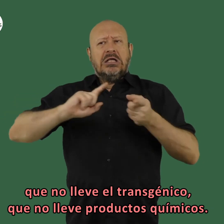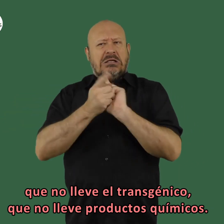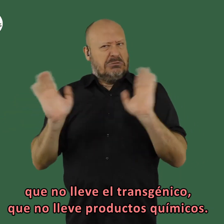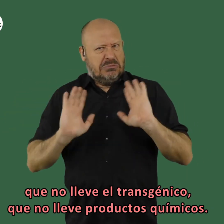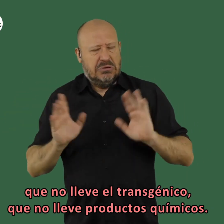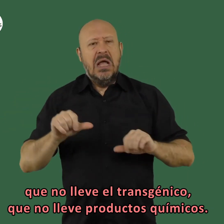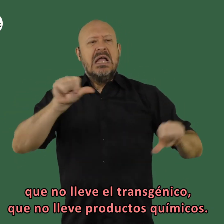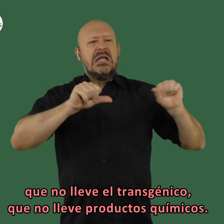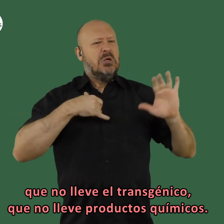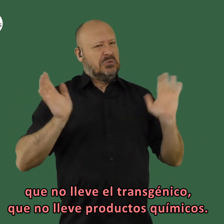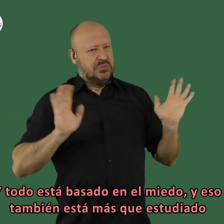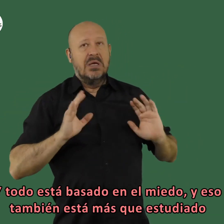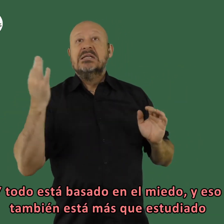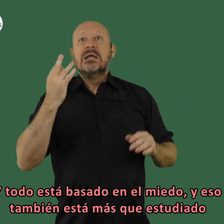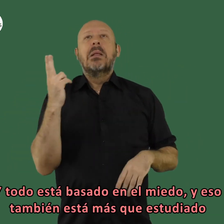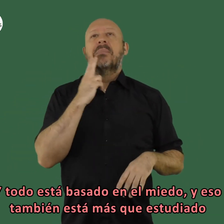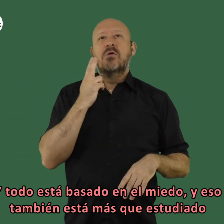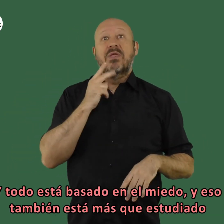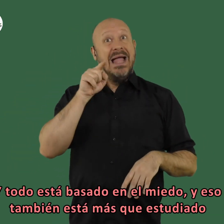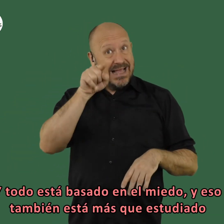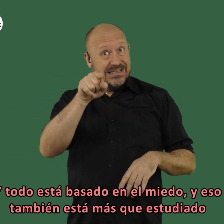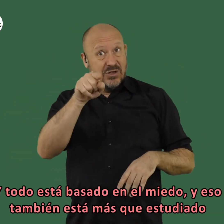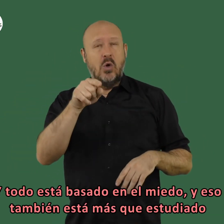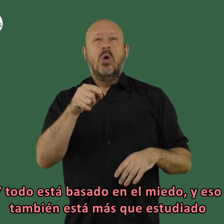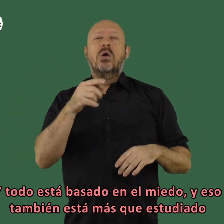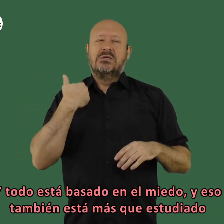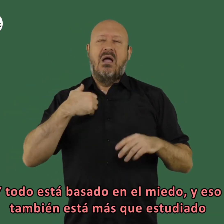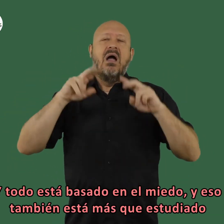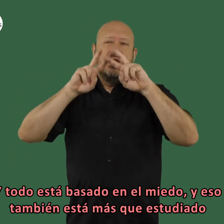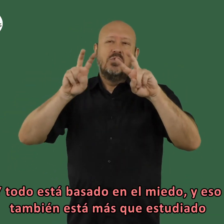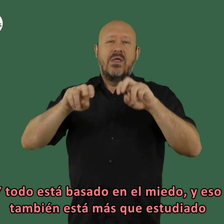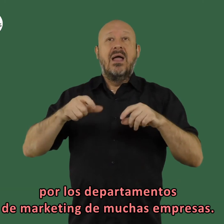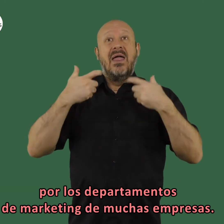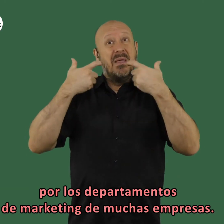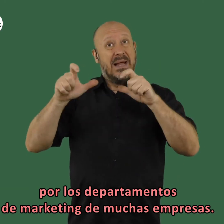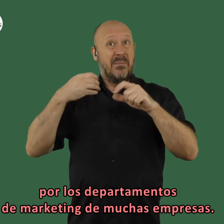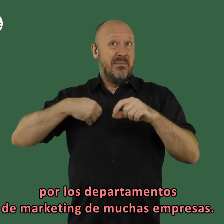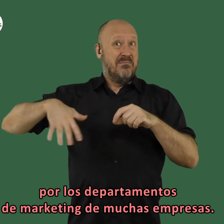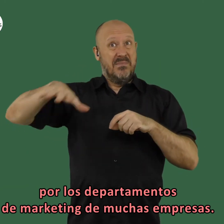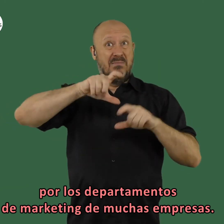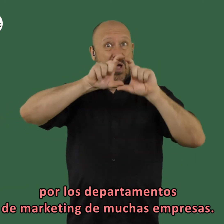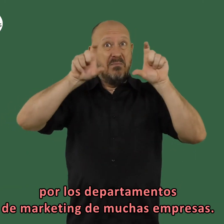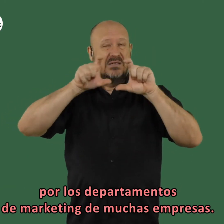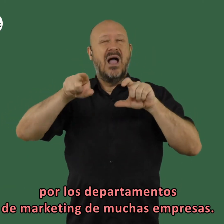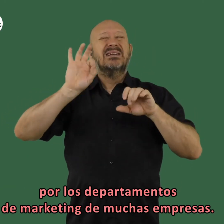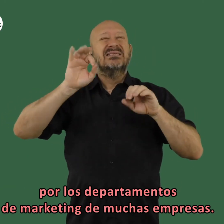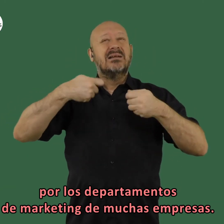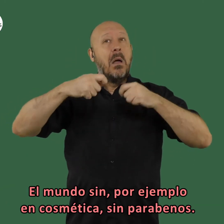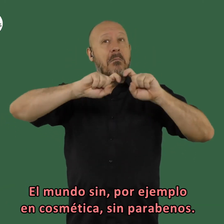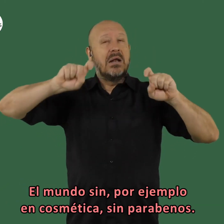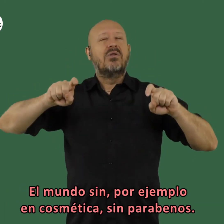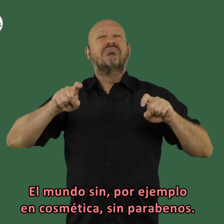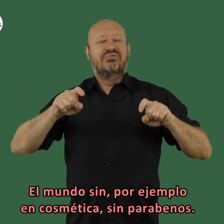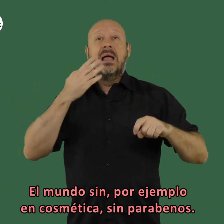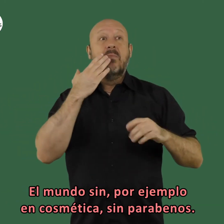transgénico que no lleve productos químicos y todo está basado en el miedo y eso también está más que estudiado por los departamentos de marketing de muchas empresas